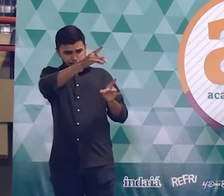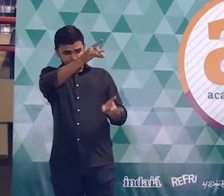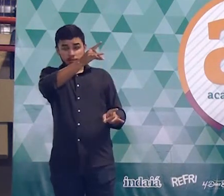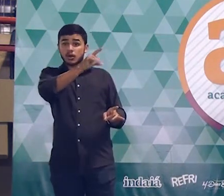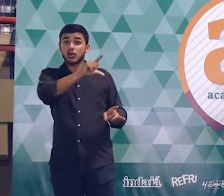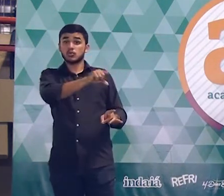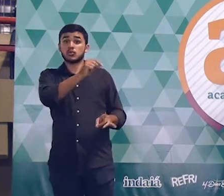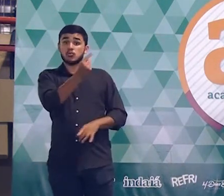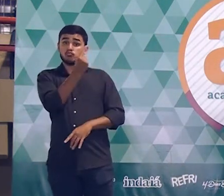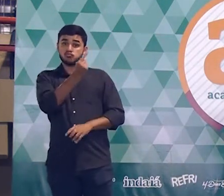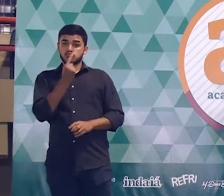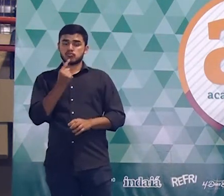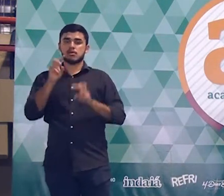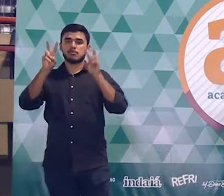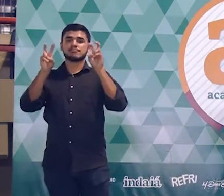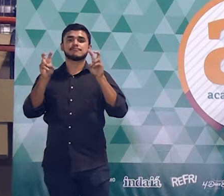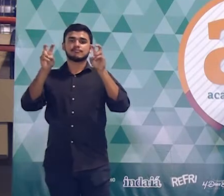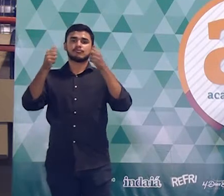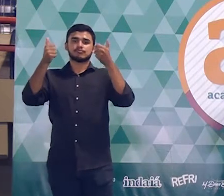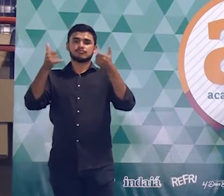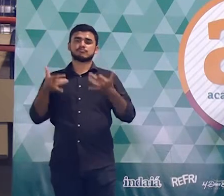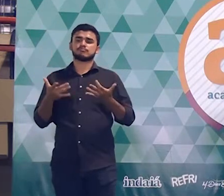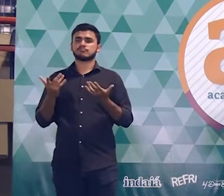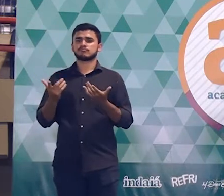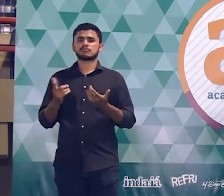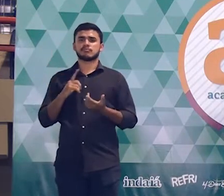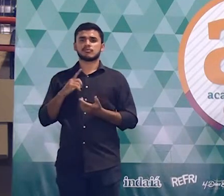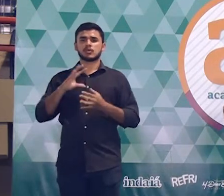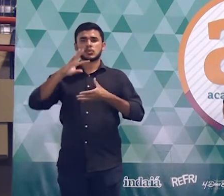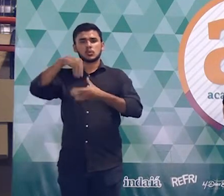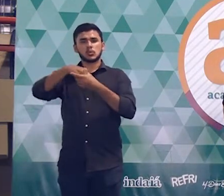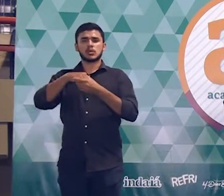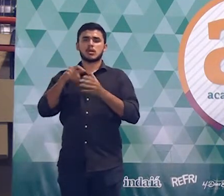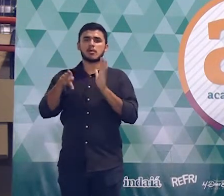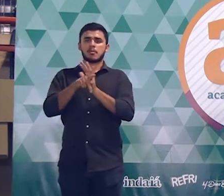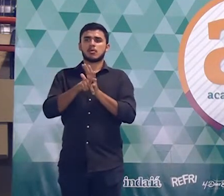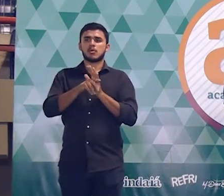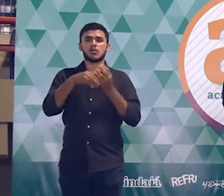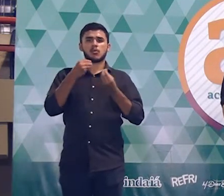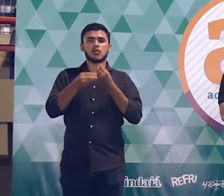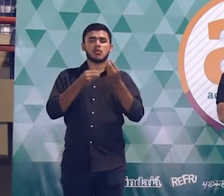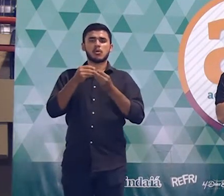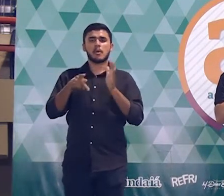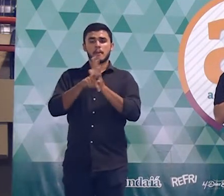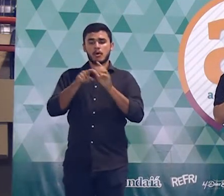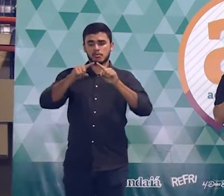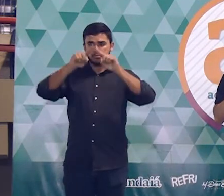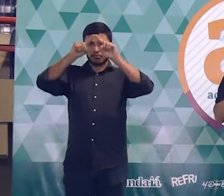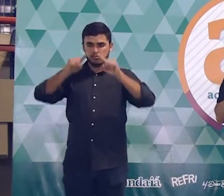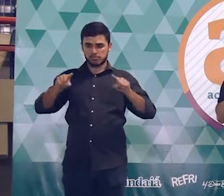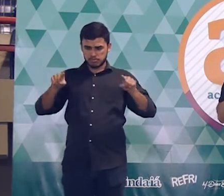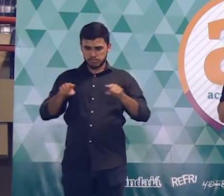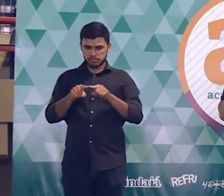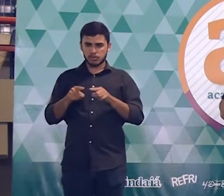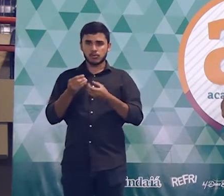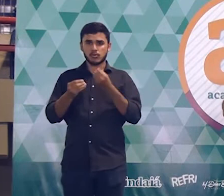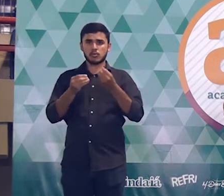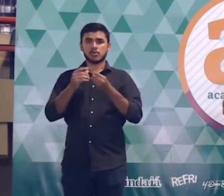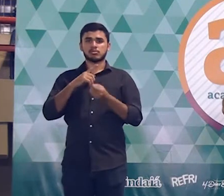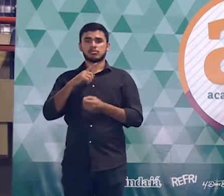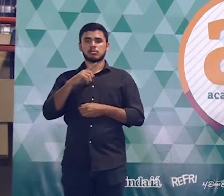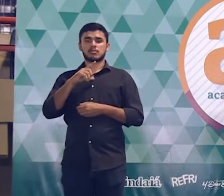que a geometria plana pode abordar, como razões trigonométricas no triângulo retângulo, o mais?